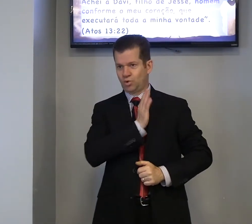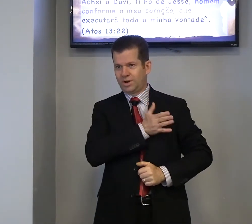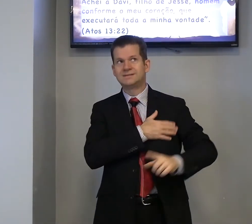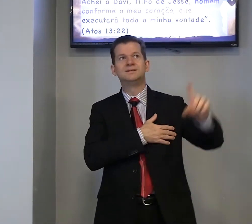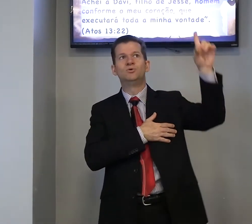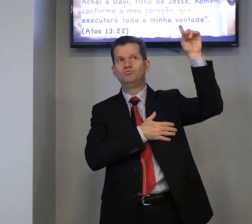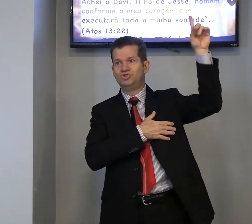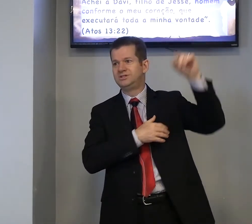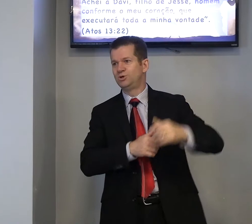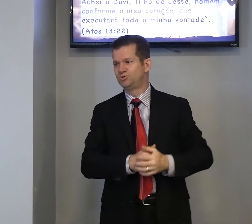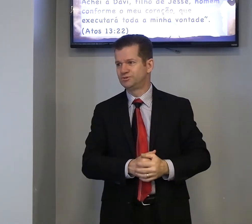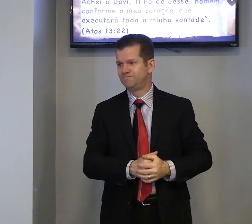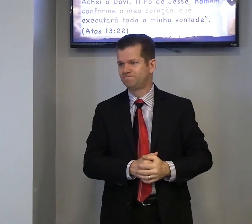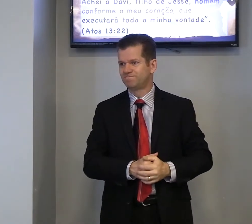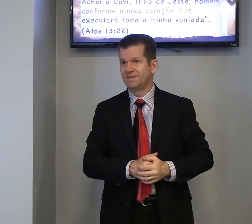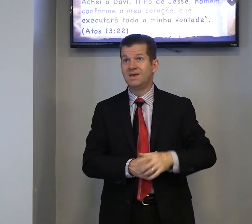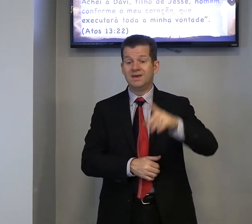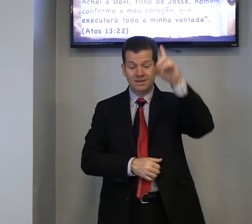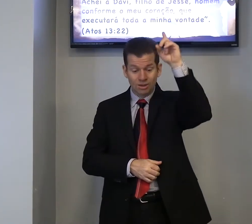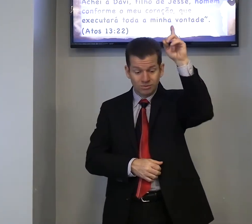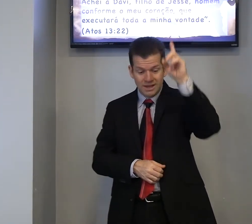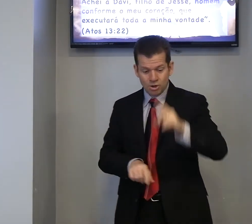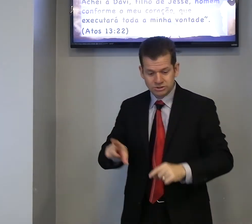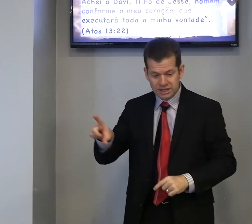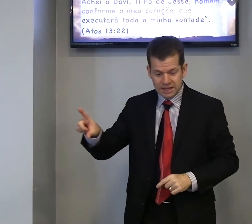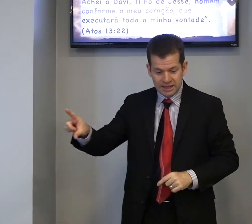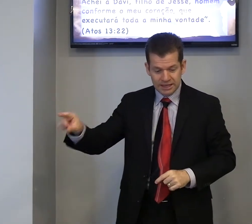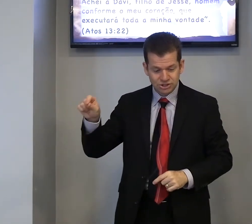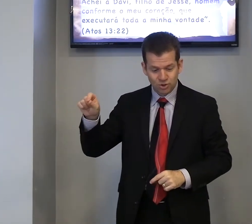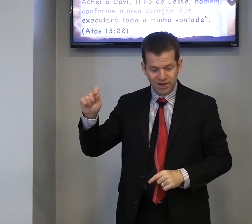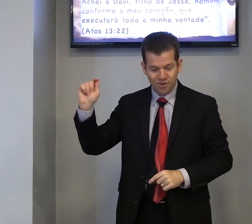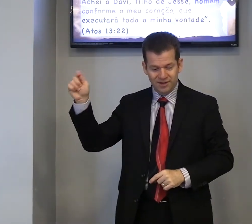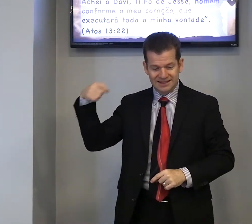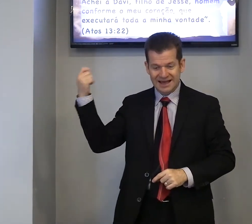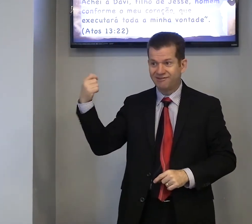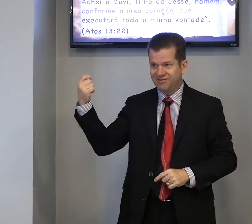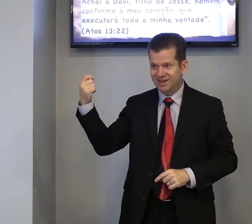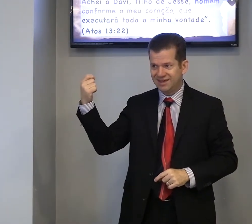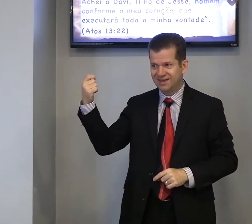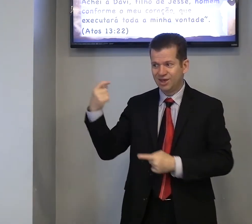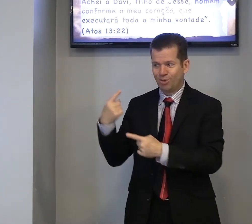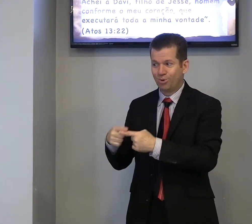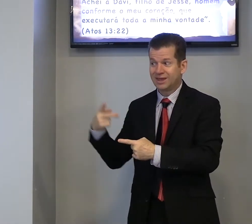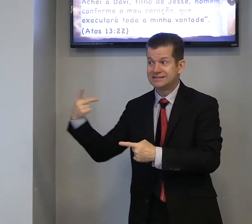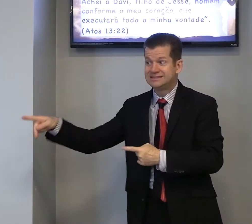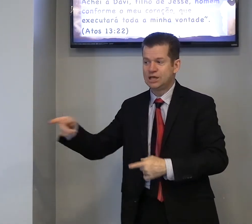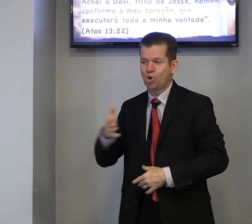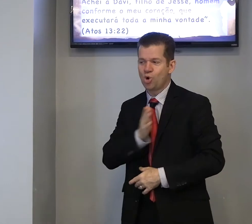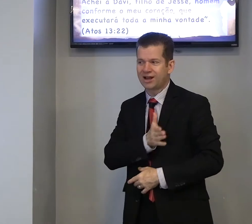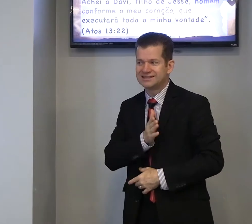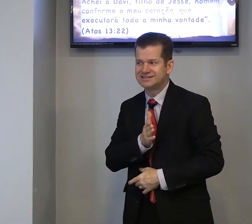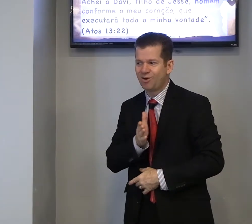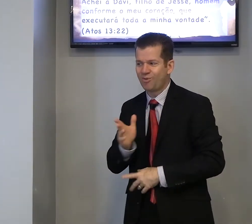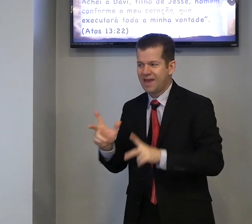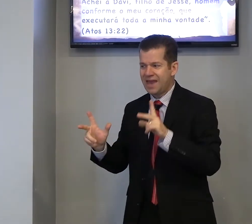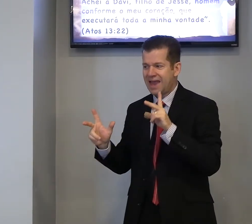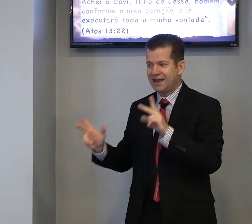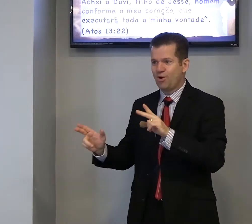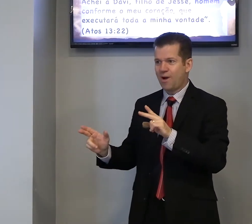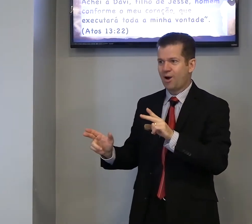Coração de Deus, então, Deus, escolheu, Davi, porque, seu coração, era igual,